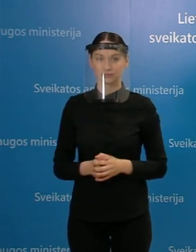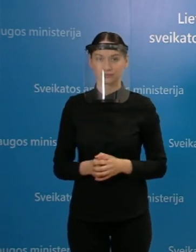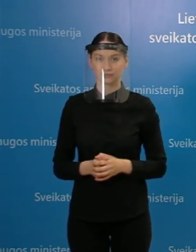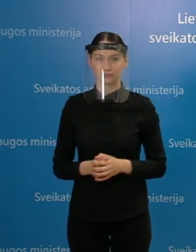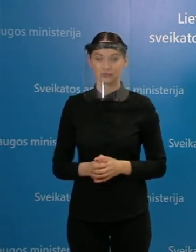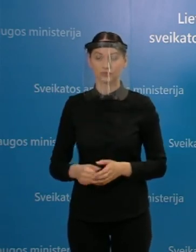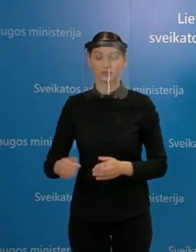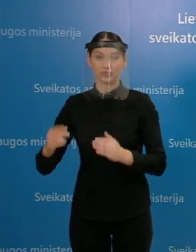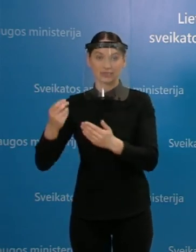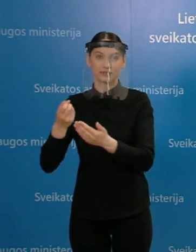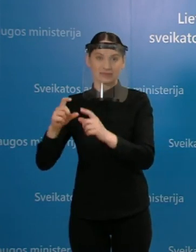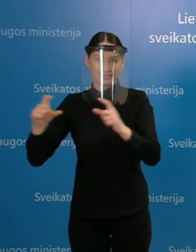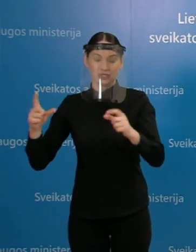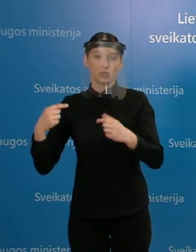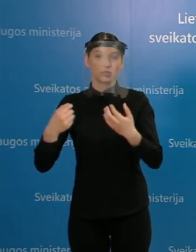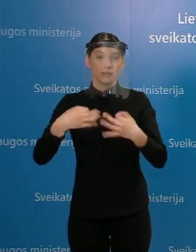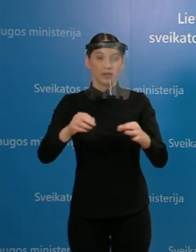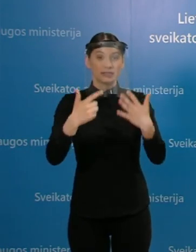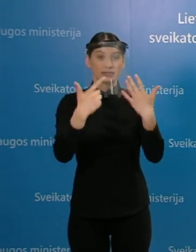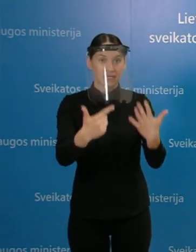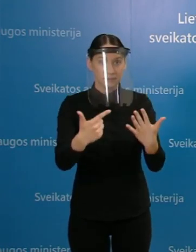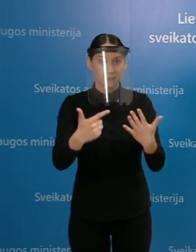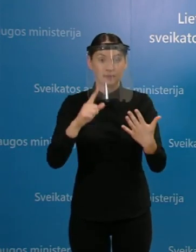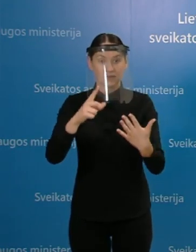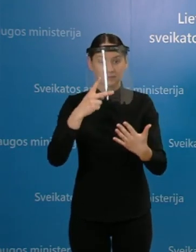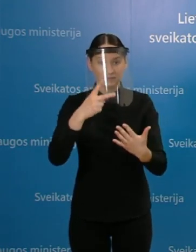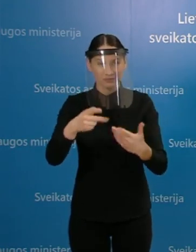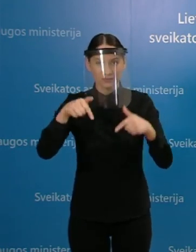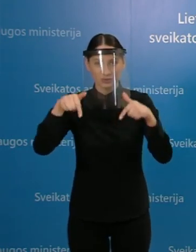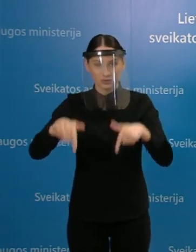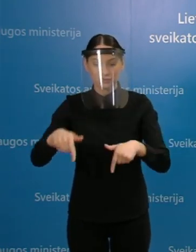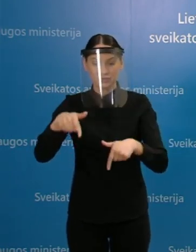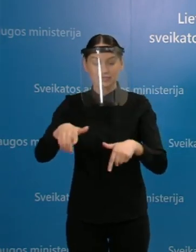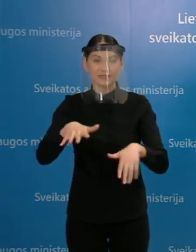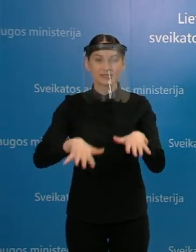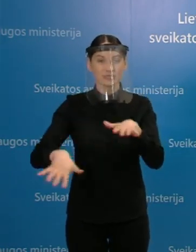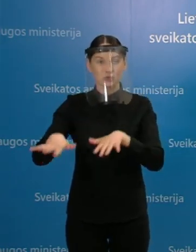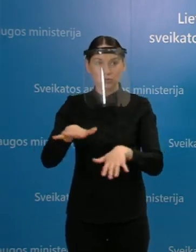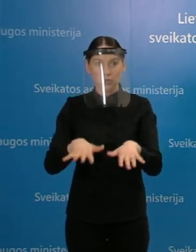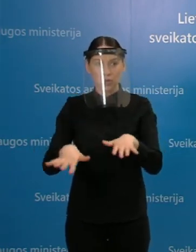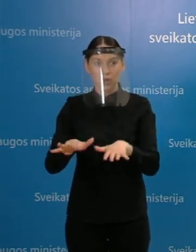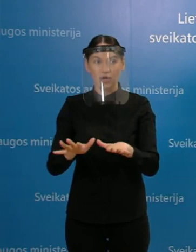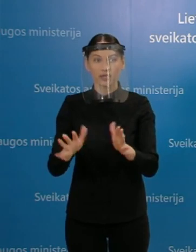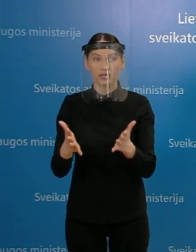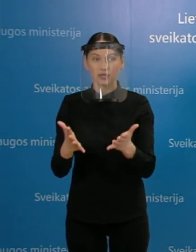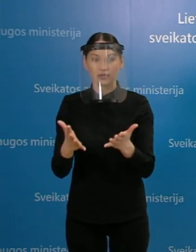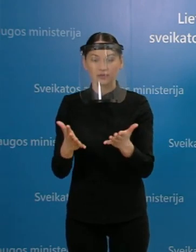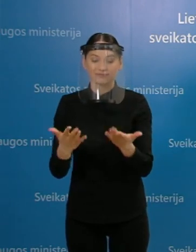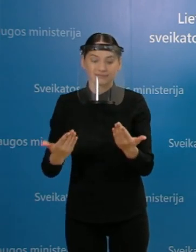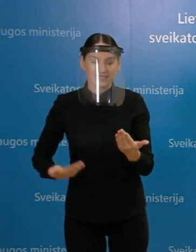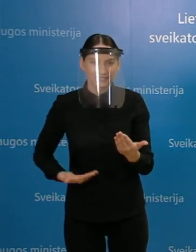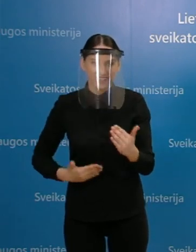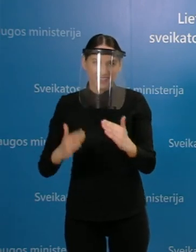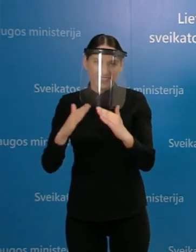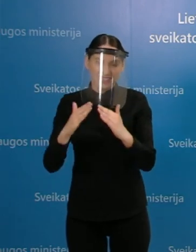išleisti 7 pacientus, tačiau vertinus jų sąlygas, kokiamis jie gyventų pasave namuose, jie